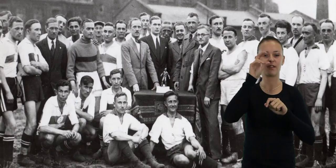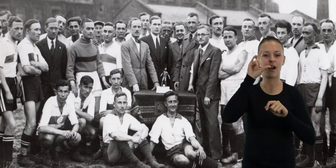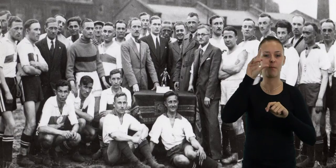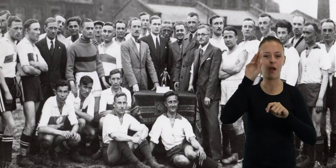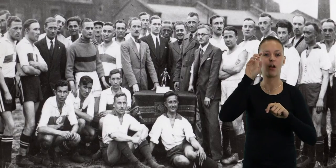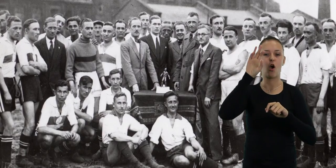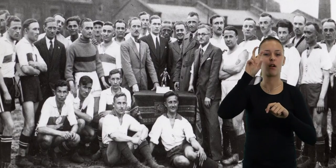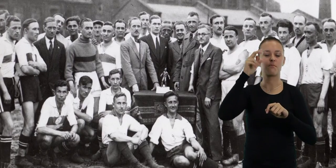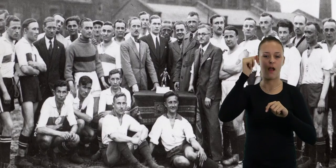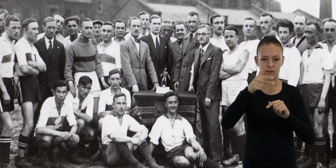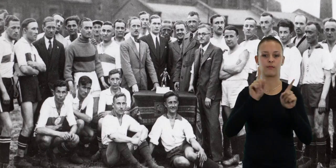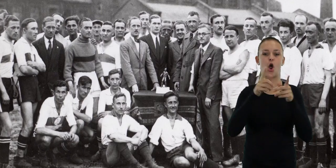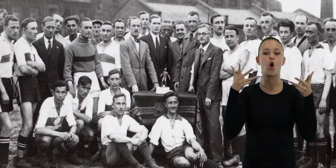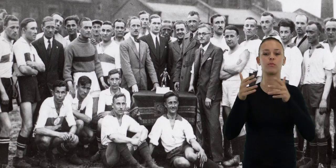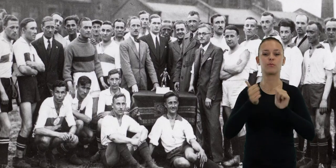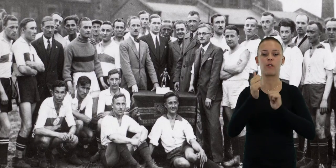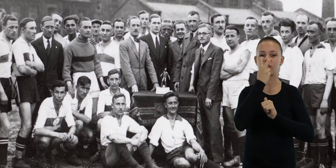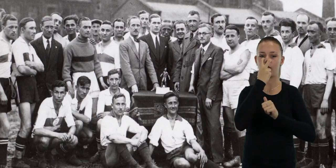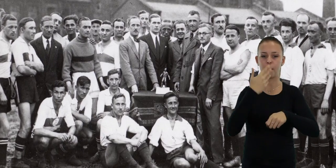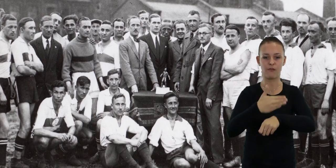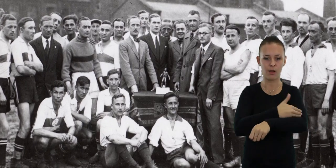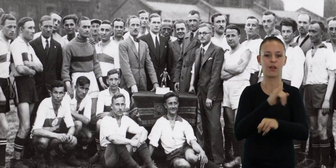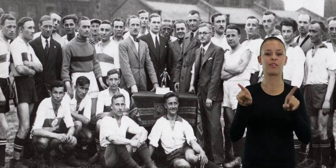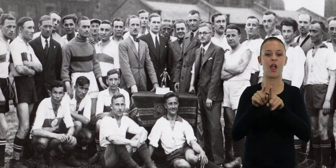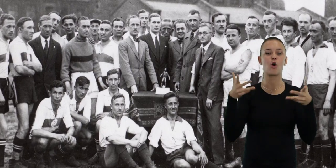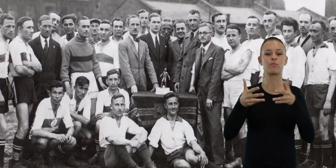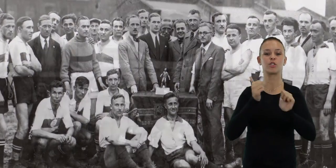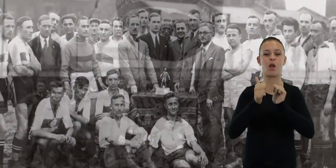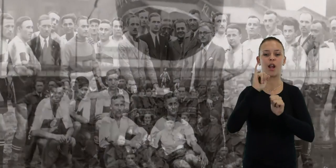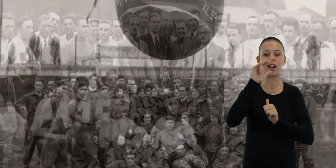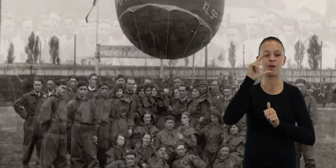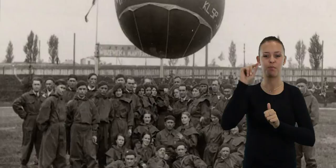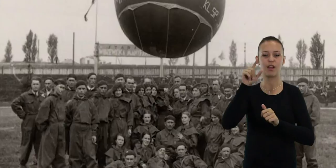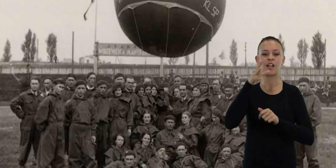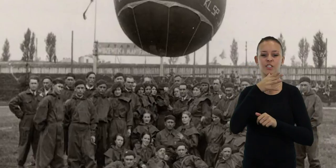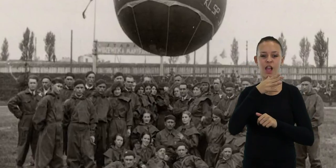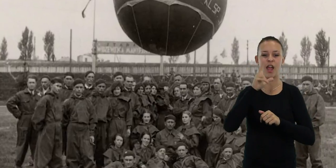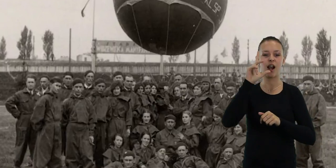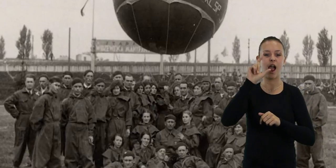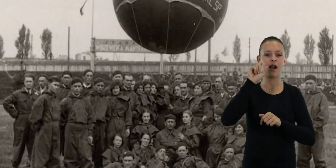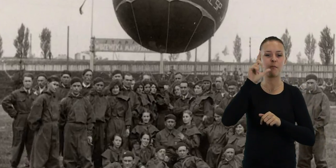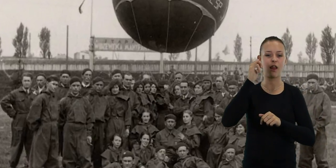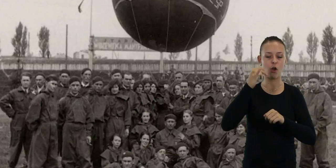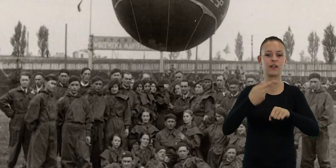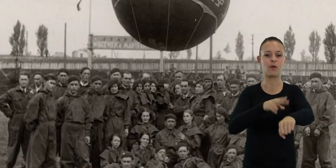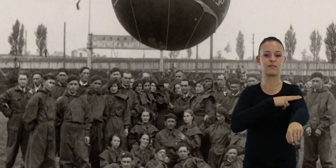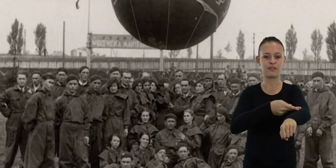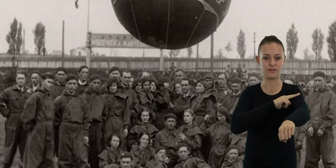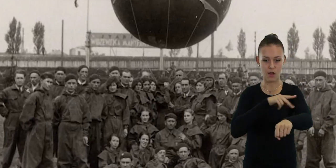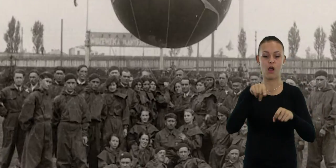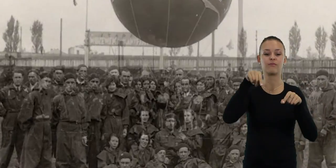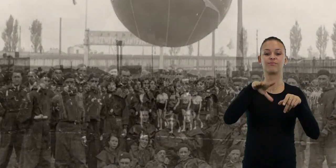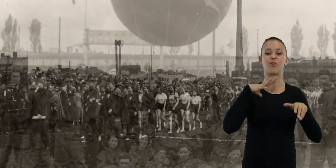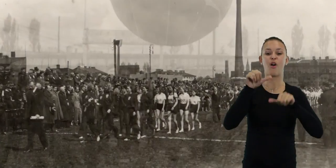Klub Pracowników Zjednoczone przy Zjednoczonych Zakładach Scheiblera i Gromana, Klub Sportowy Widzewska Manufaktura oraz